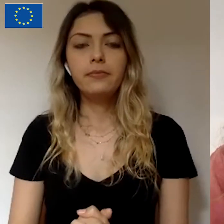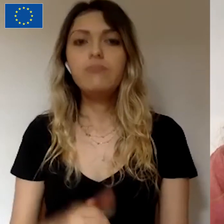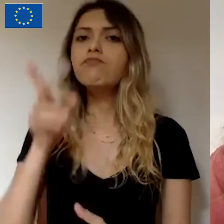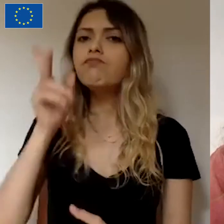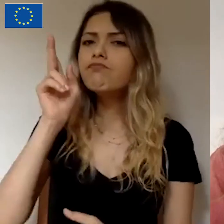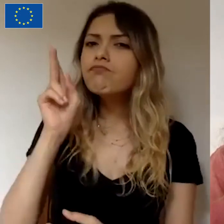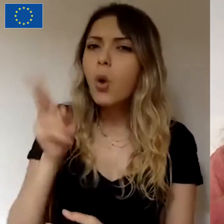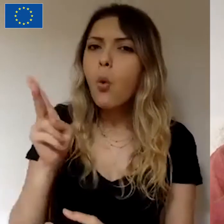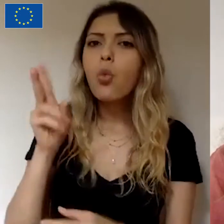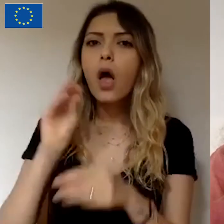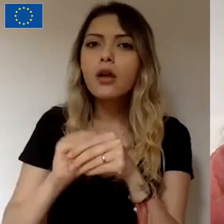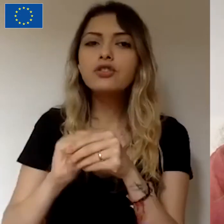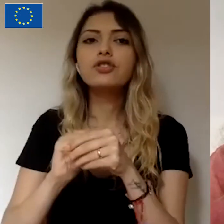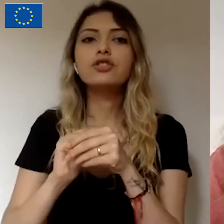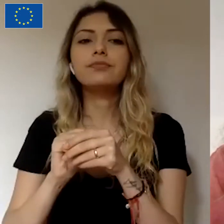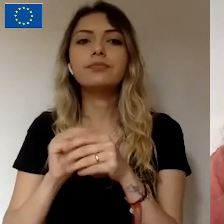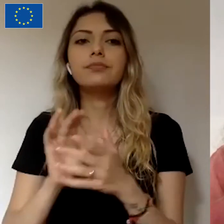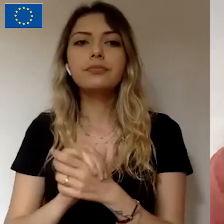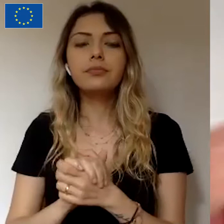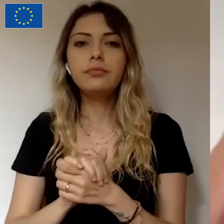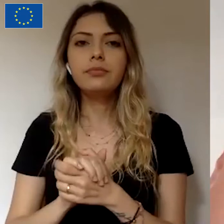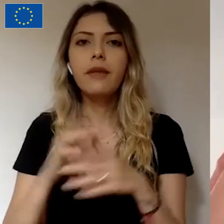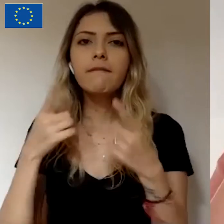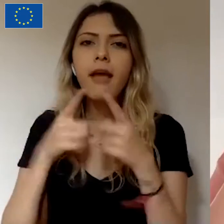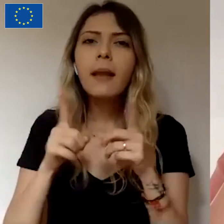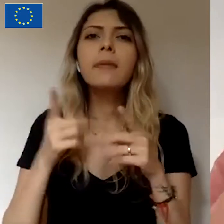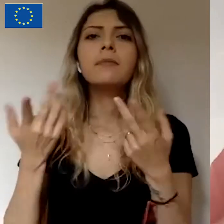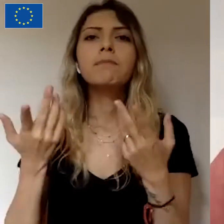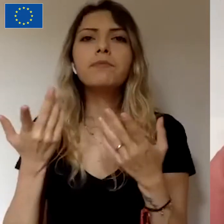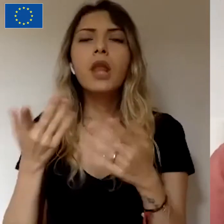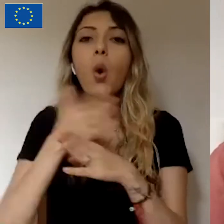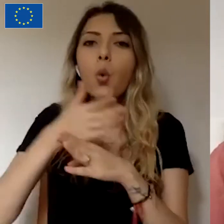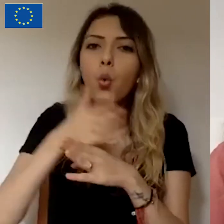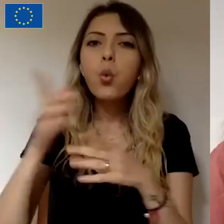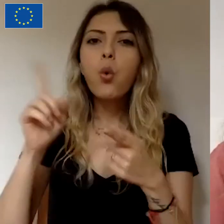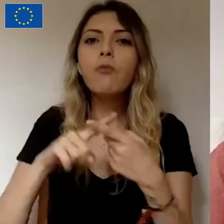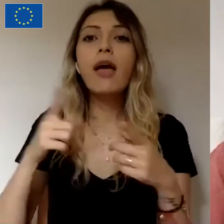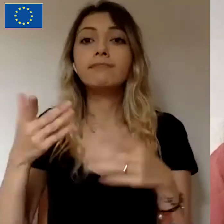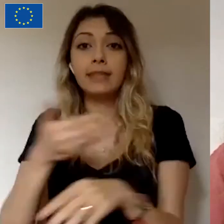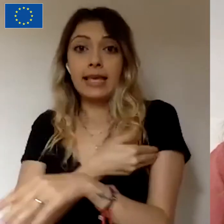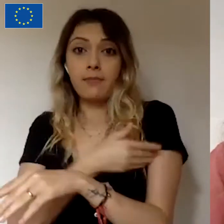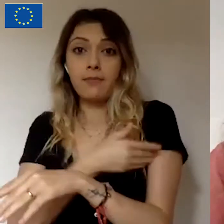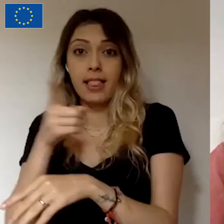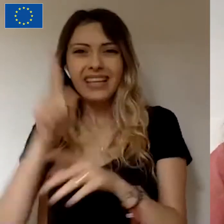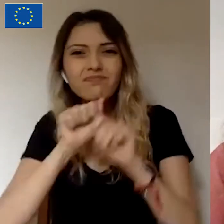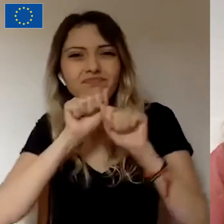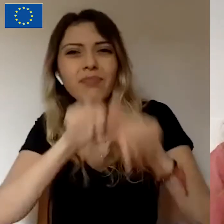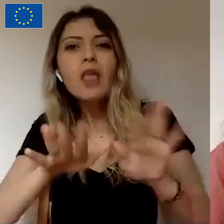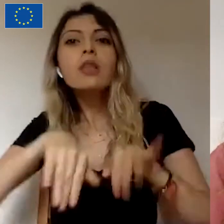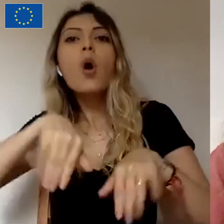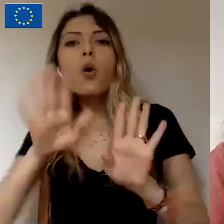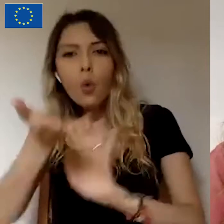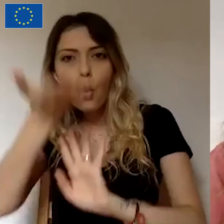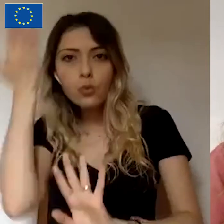proof of concept dediğimiz bir şey var. Yani ürün ve hizmetlerini piyasaya sunmadan önce kitlesel fonlamaya açarak